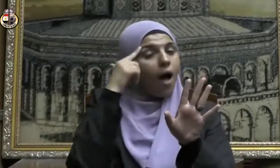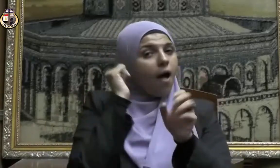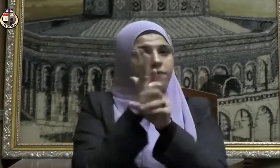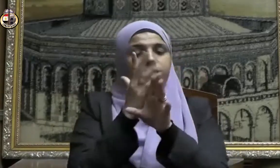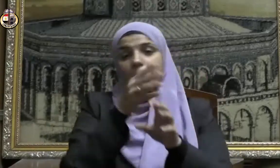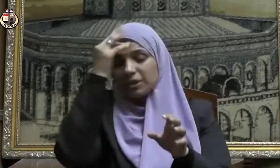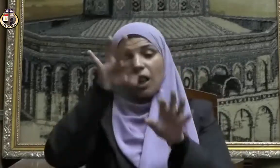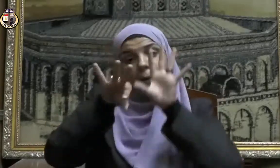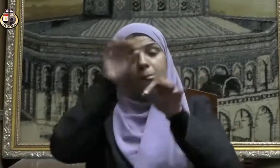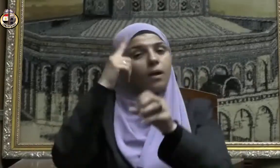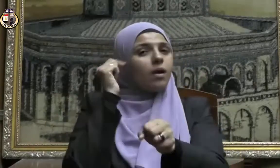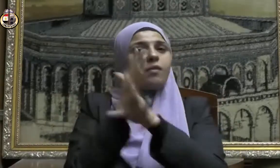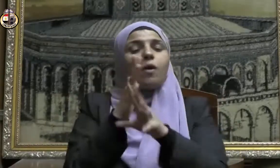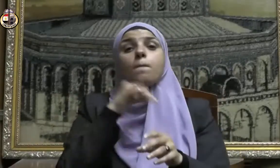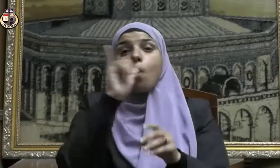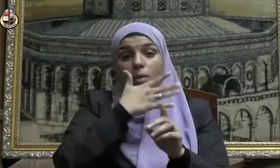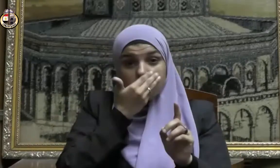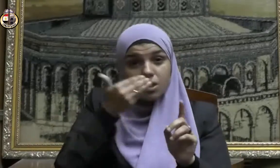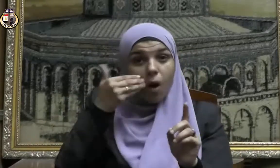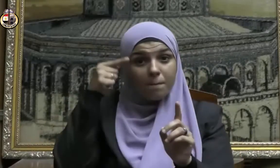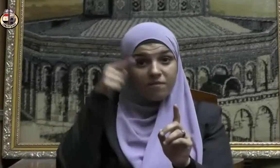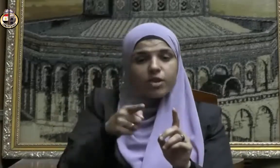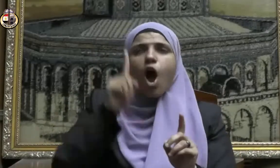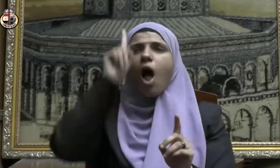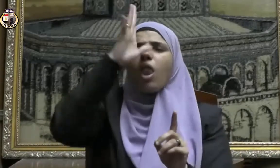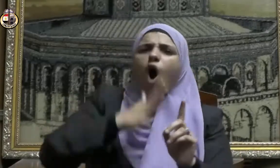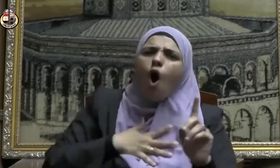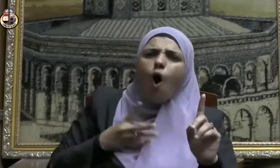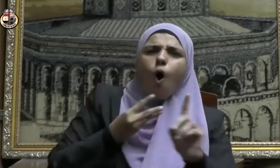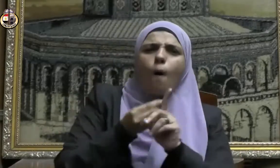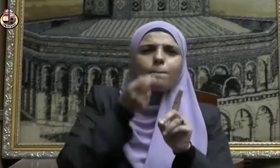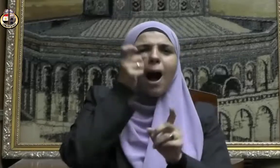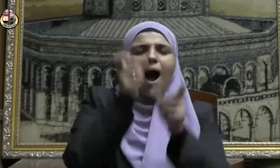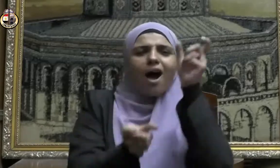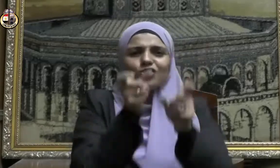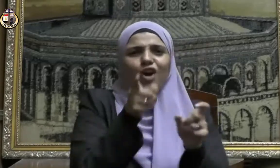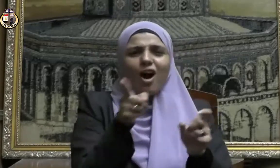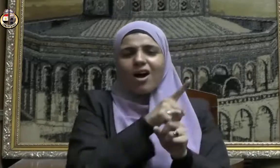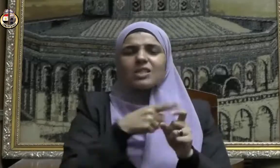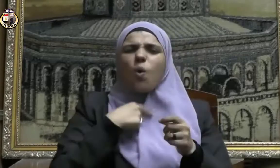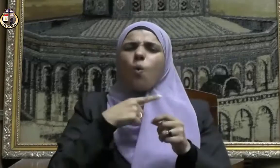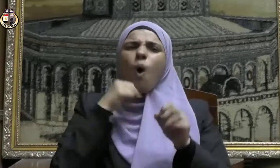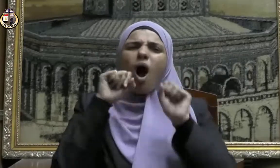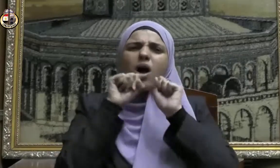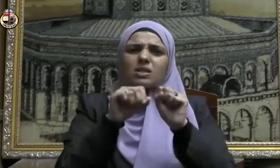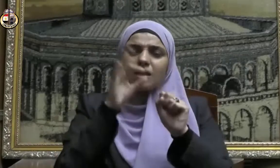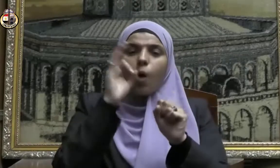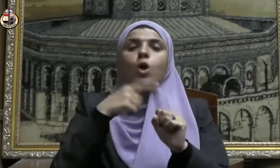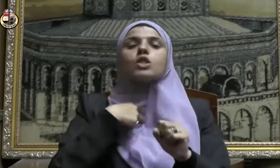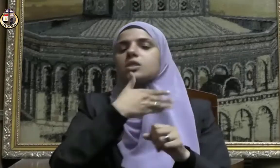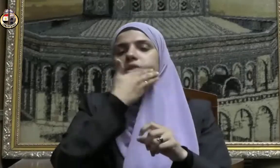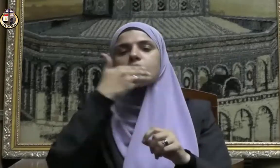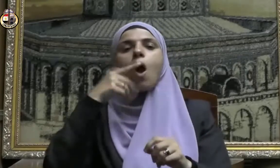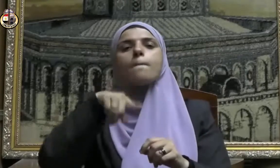من الأعمال المحببة إلى الله تعالى وخاصة صيام